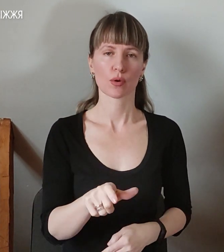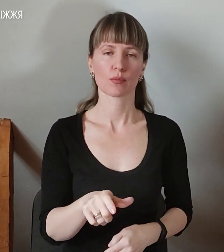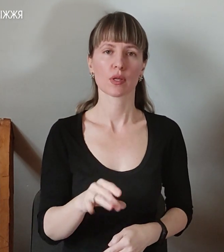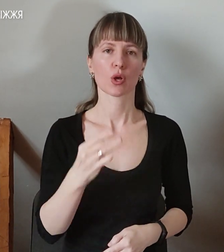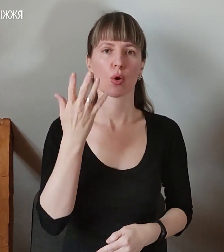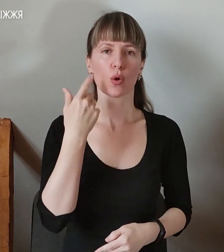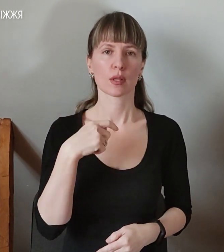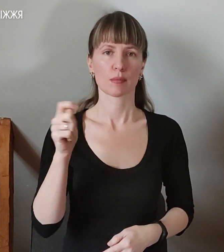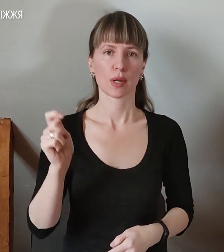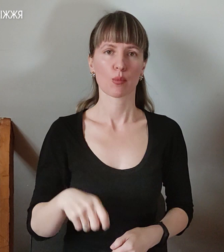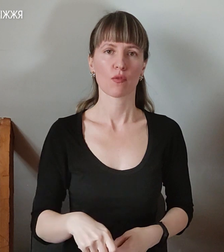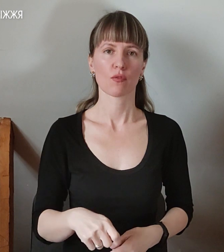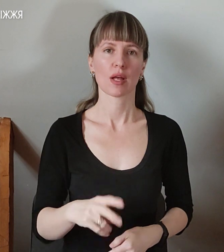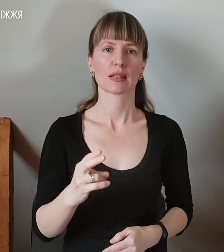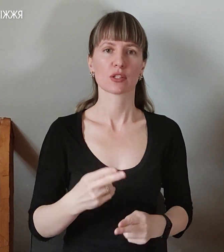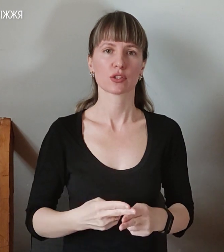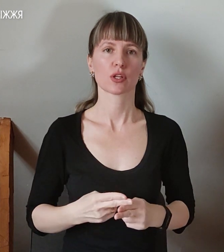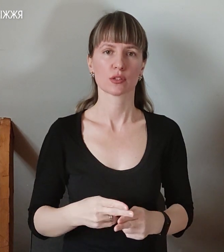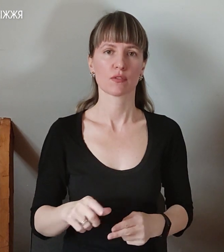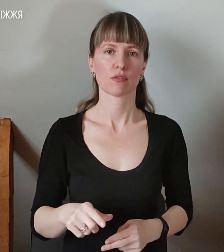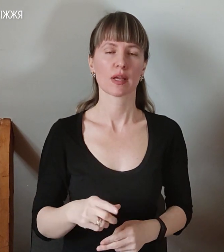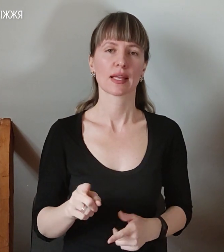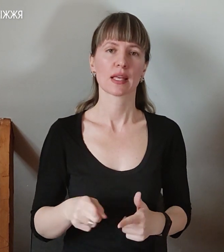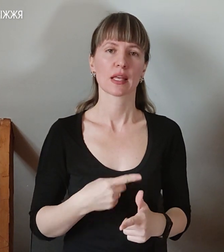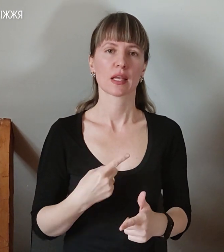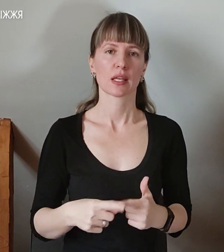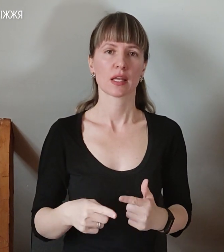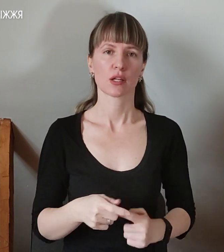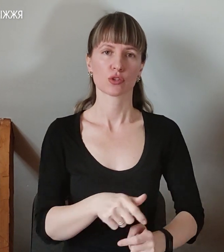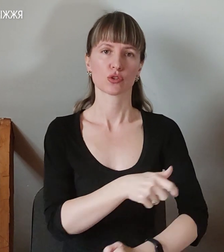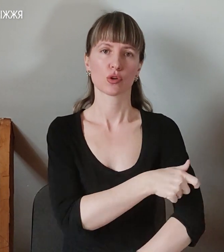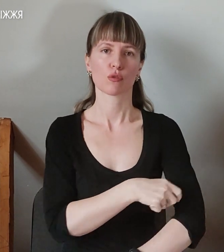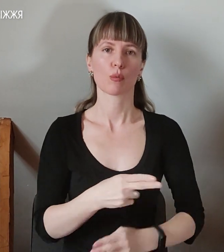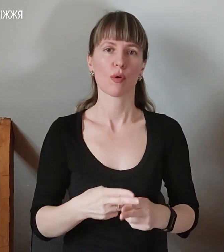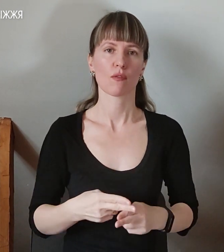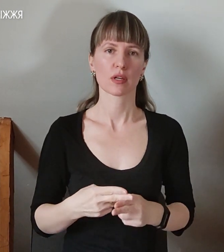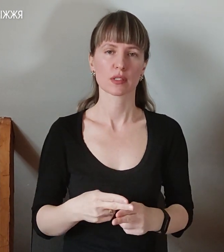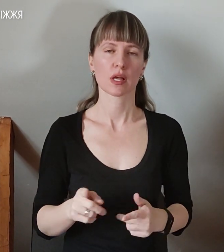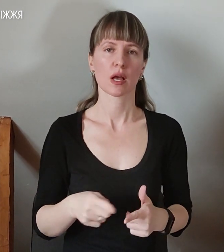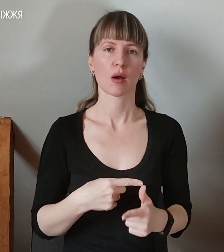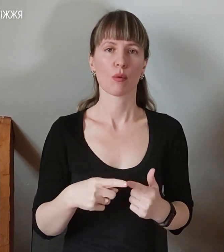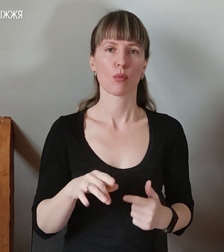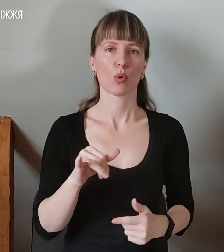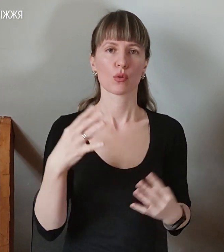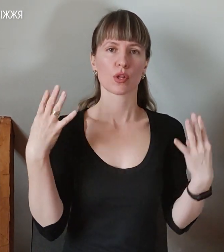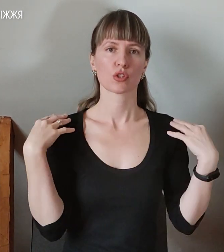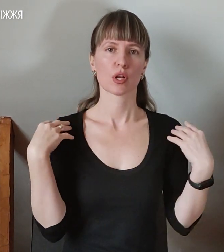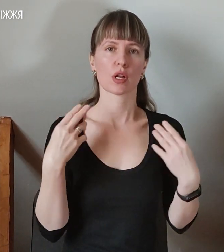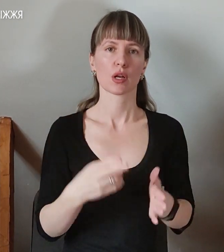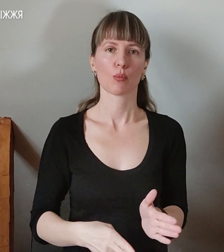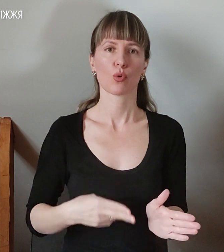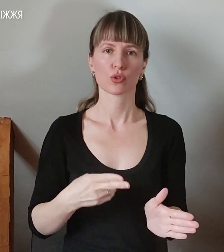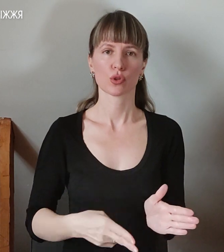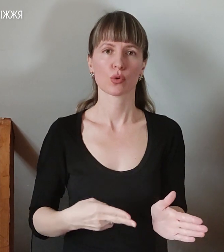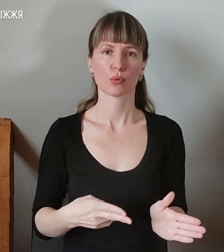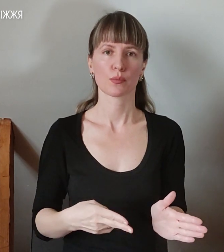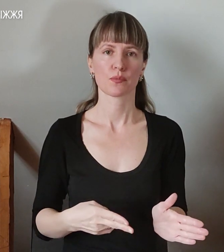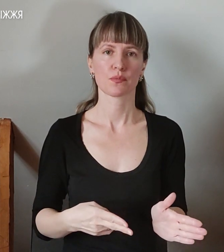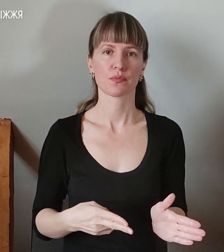прибуваєте на «Залізницю» або в чергову по вокзалу, або вже безпосередньо у начальника потягу. На цьому